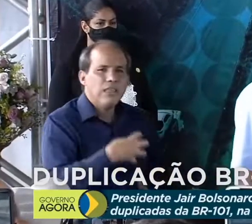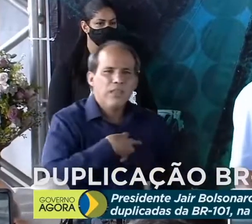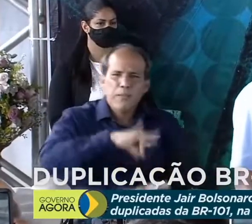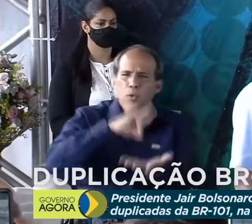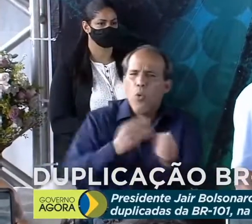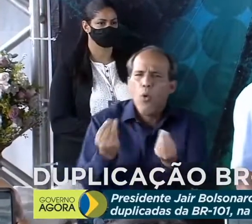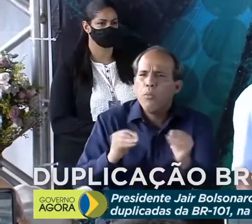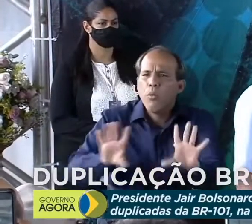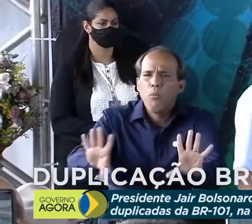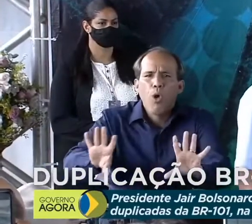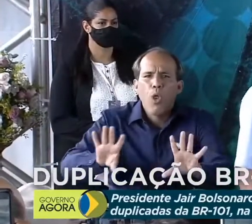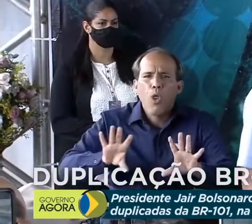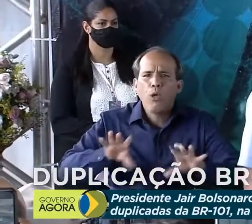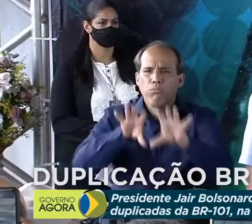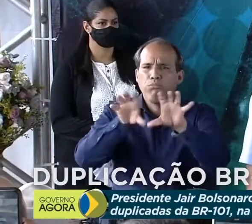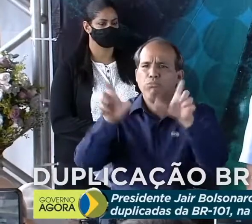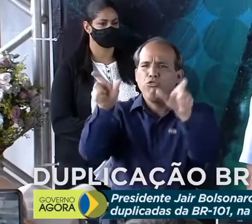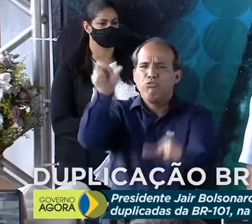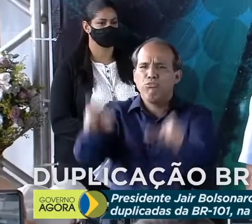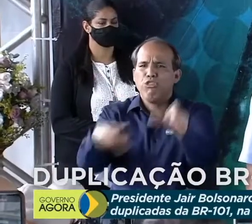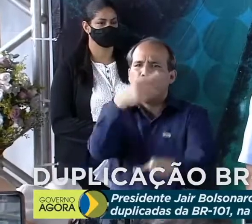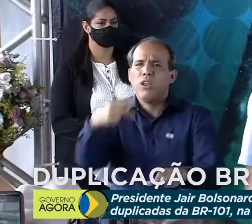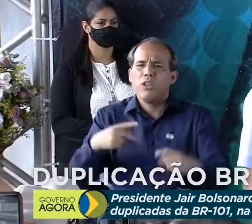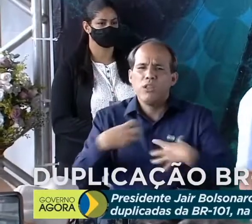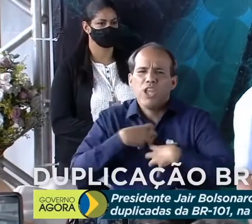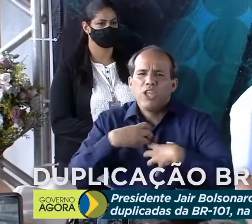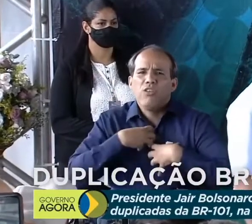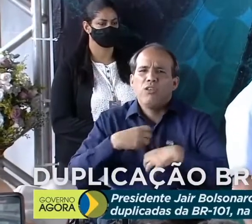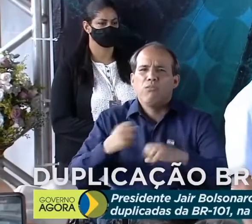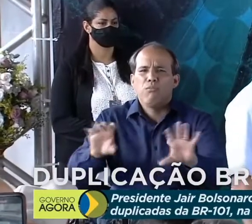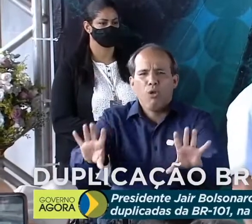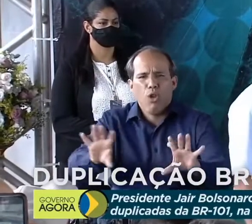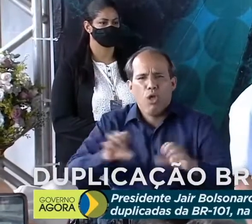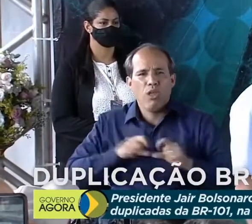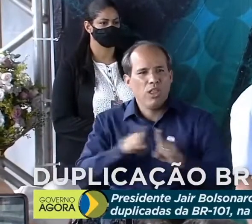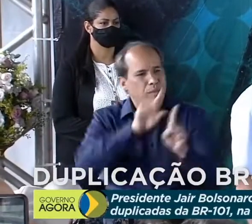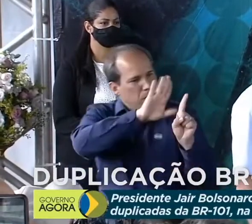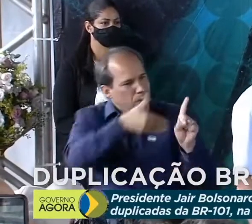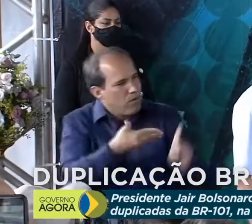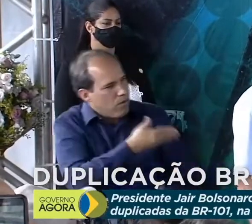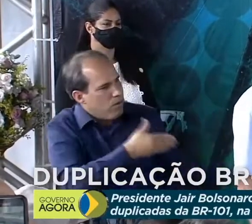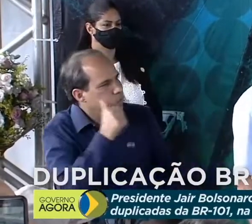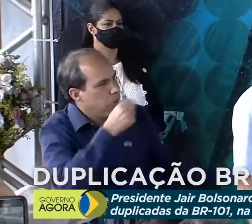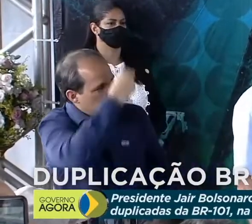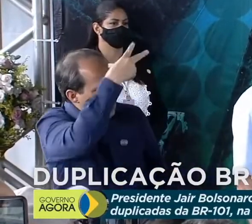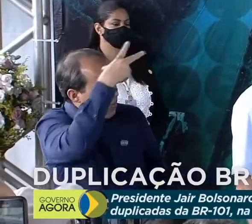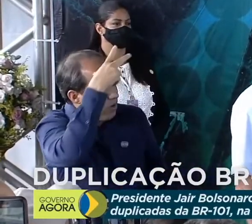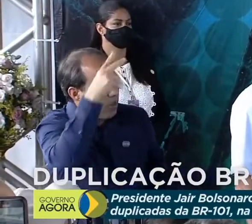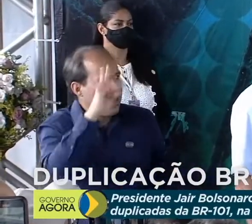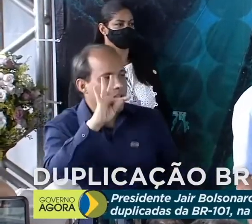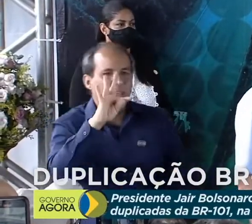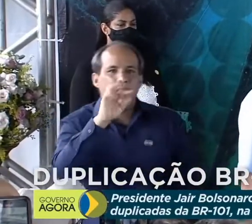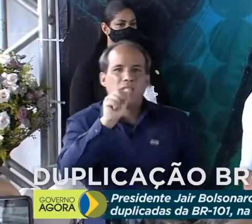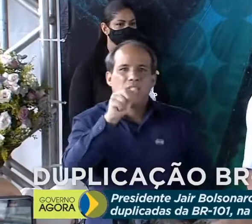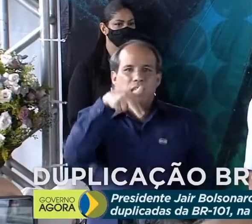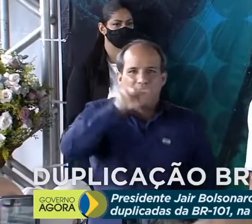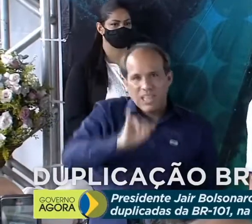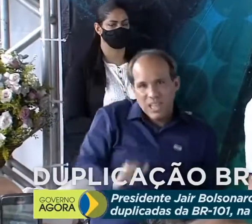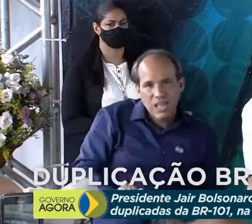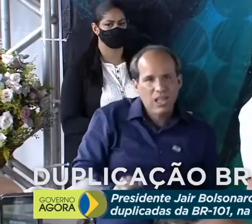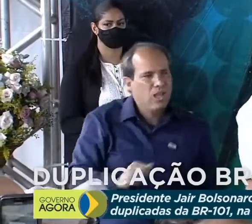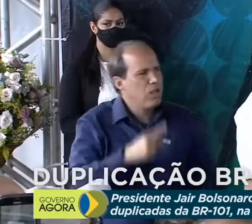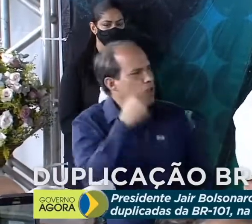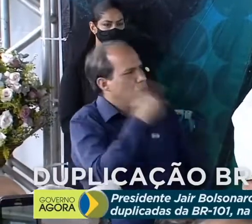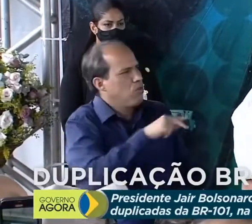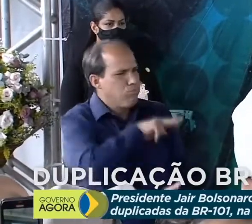como é esse povo. Homenagear a nossa prefeita também aqui, Tânia Yoshida, pelo